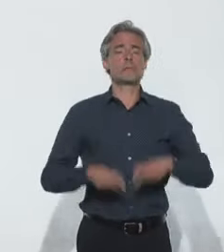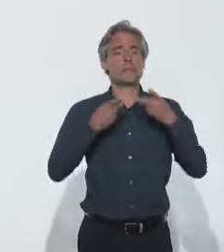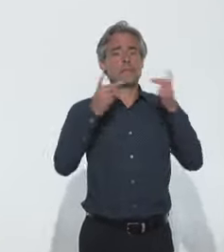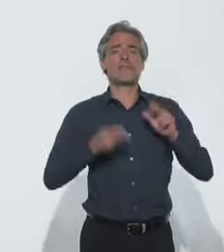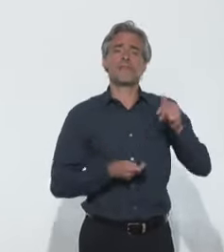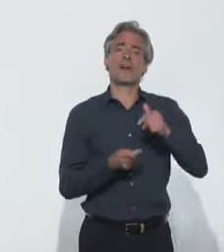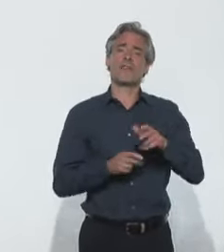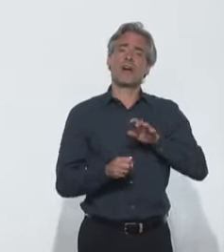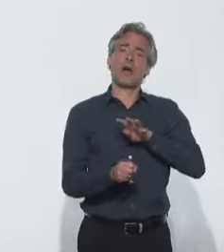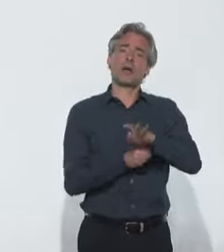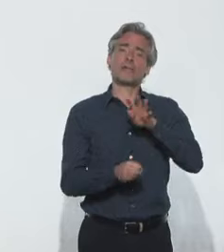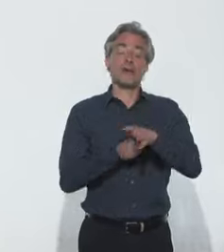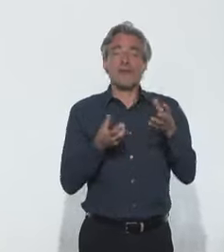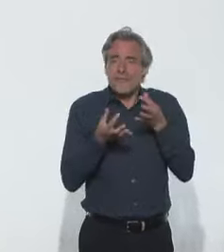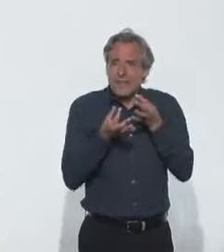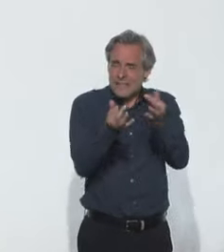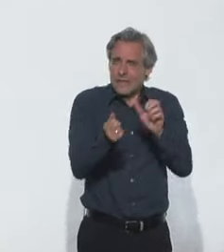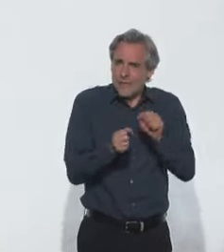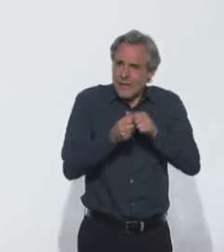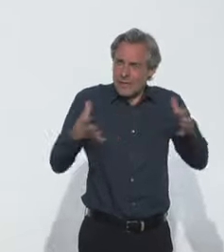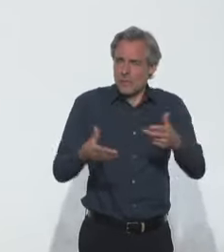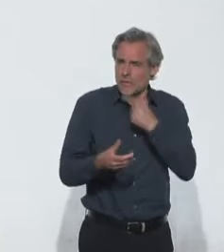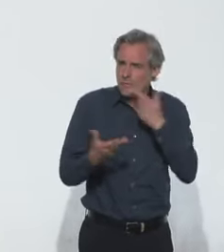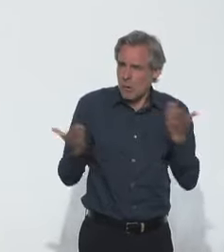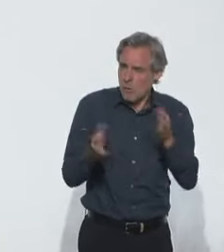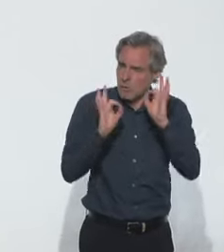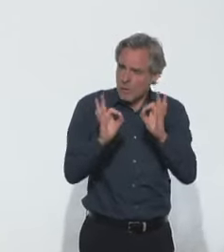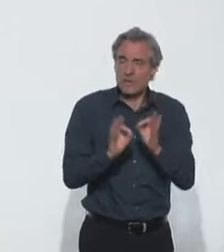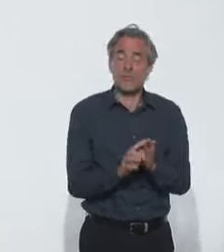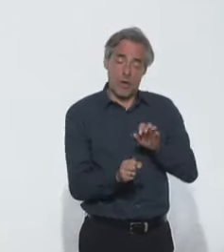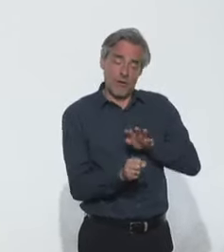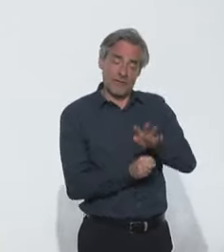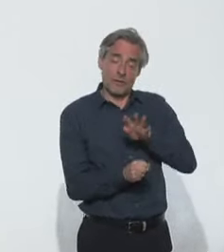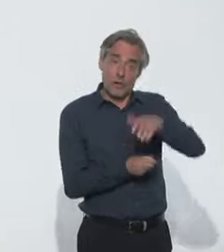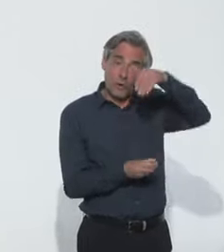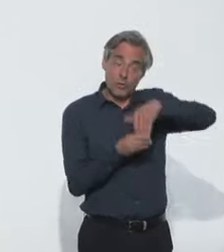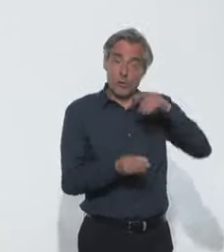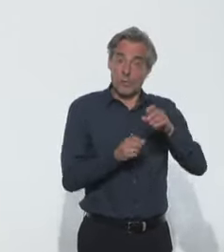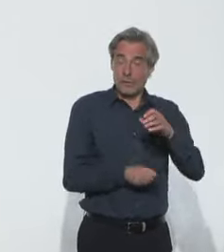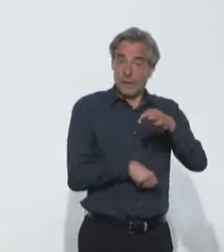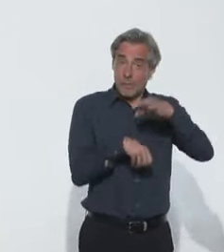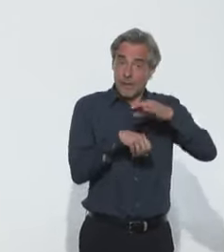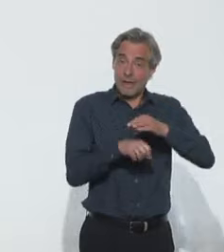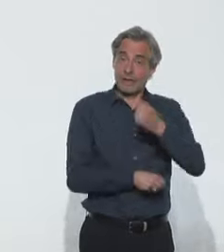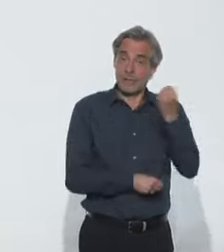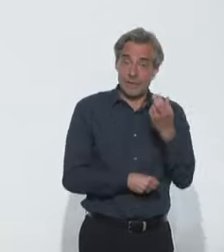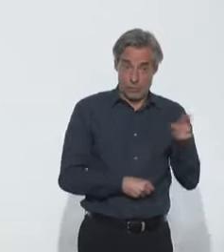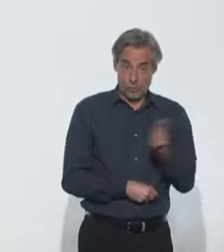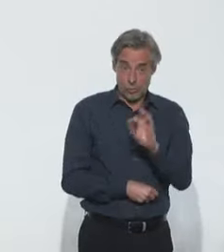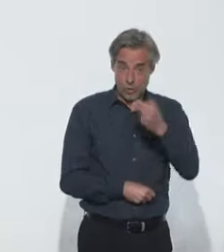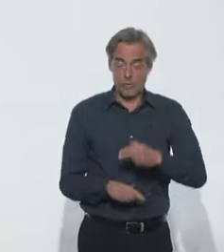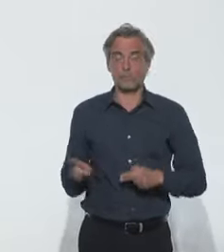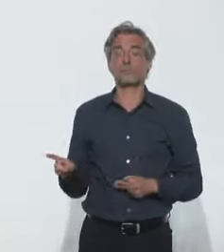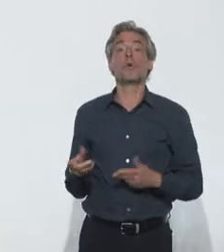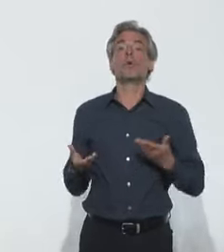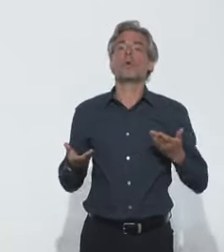développer des anticorps facilitateurs. Qu'est-ce que cela veut dire ? Peut-on développer des anticorps qui aggraveraient la maladie si elle revient ? Ce n